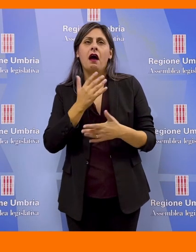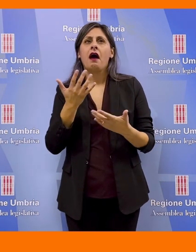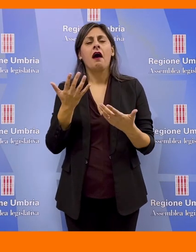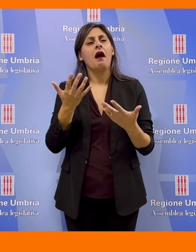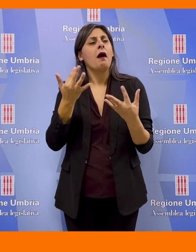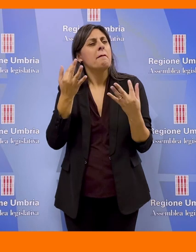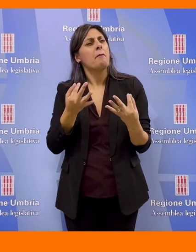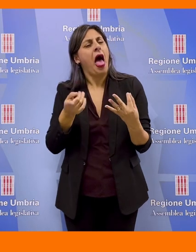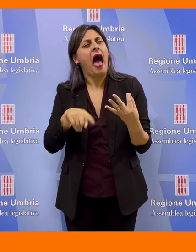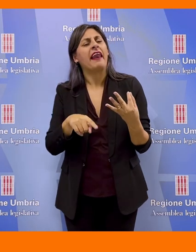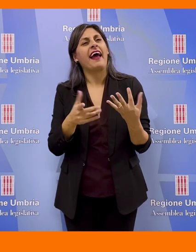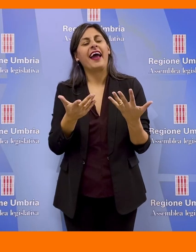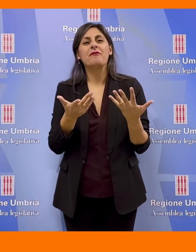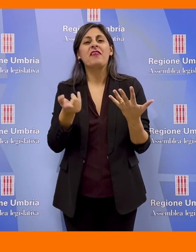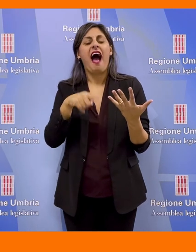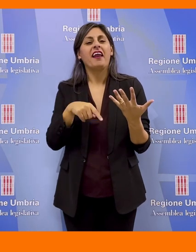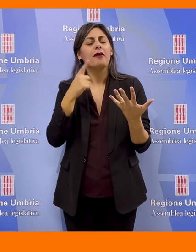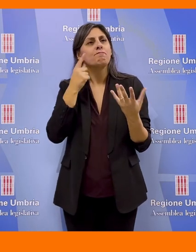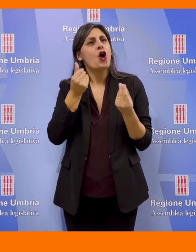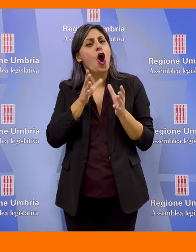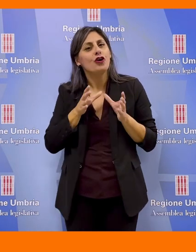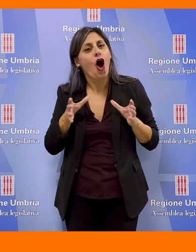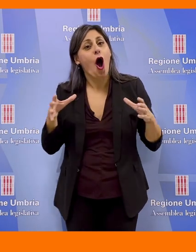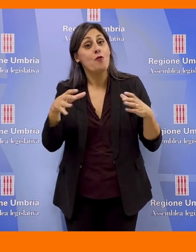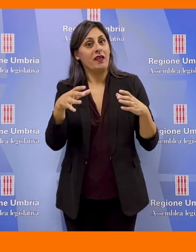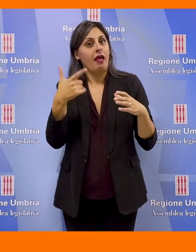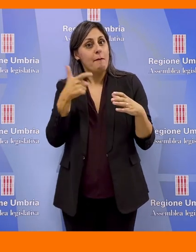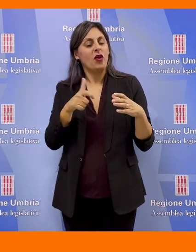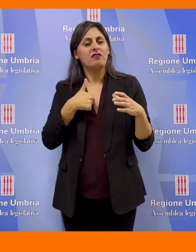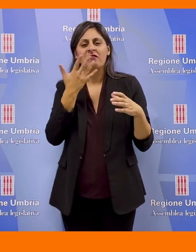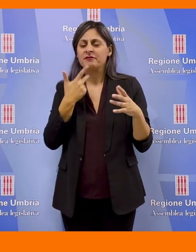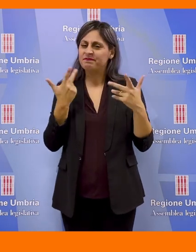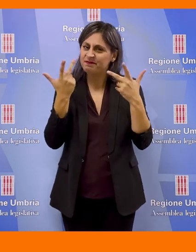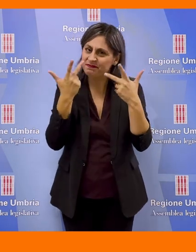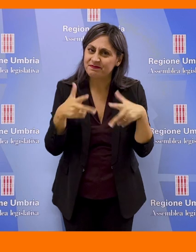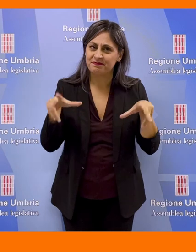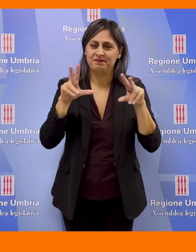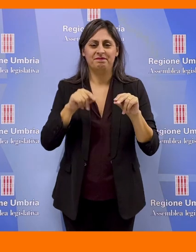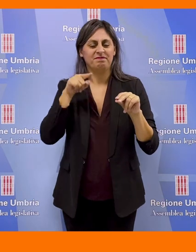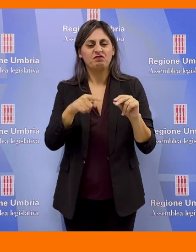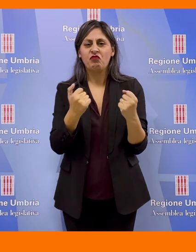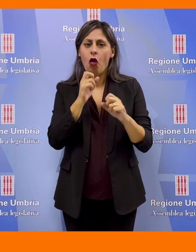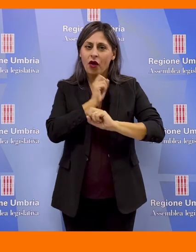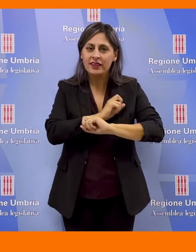anche di comunità, perché questo è quello che voglio ribadire con forza,